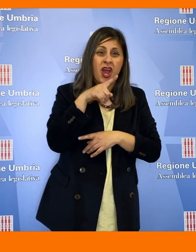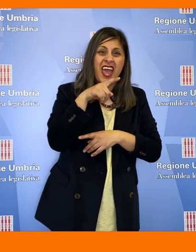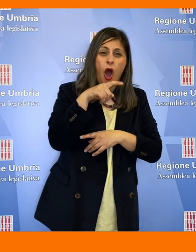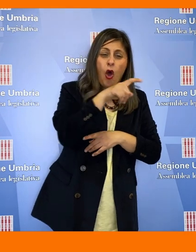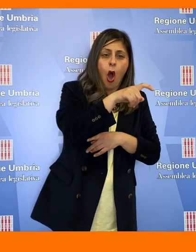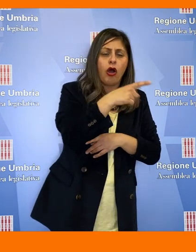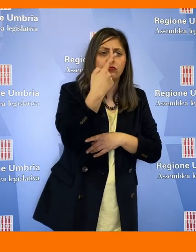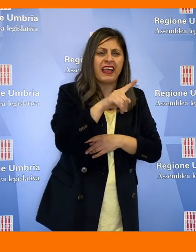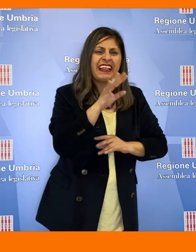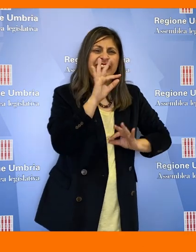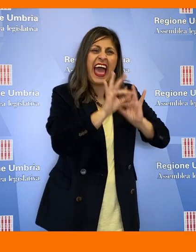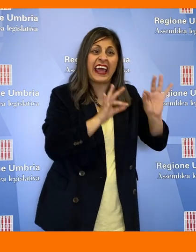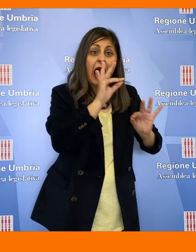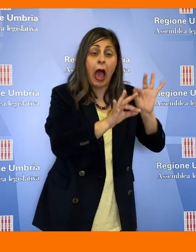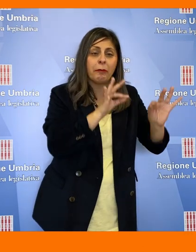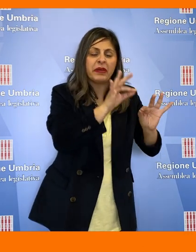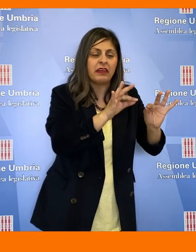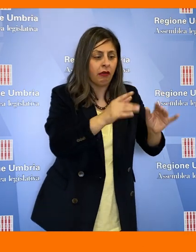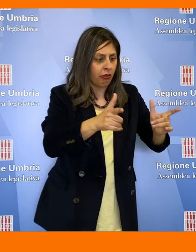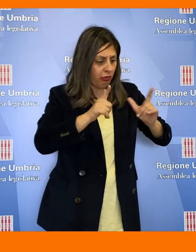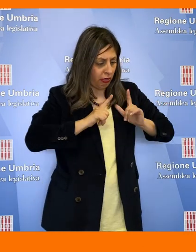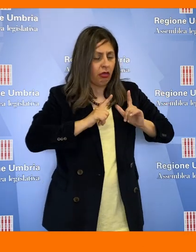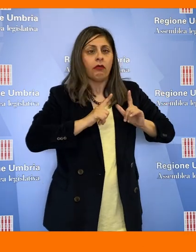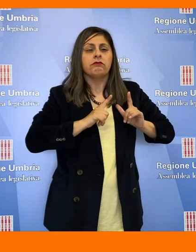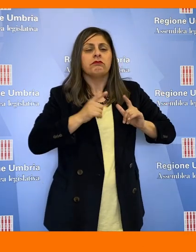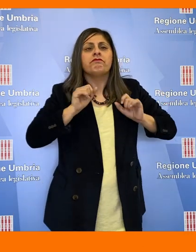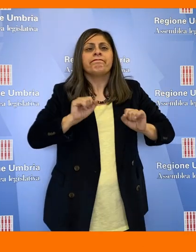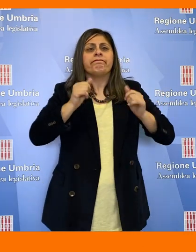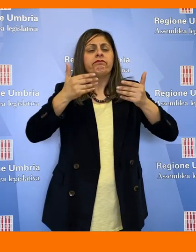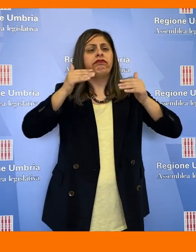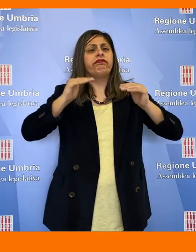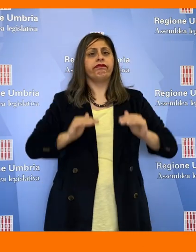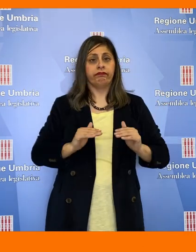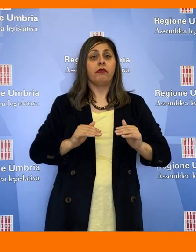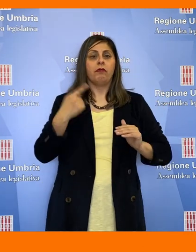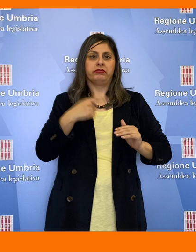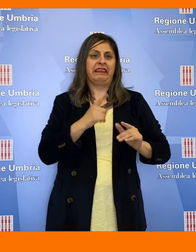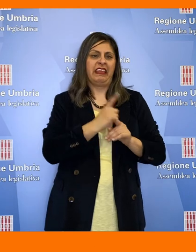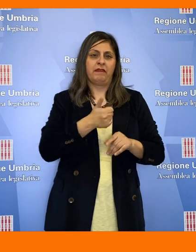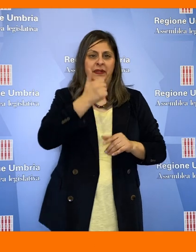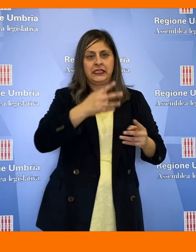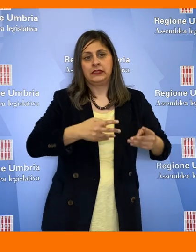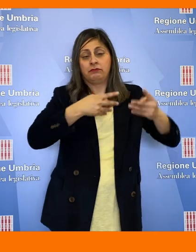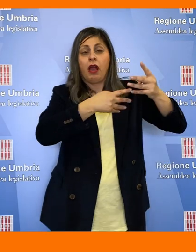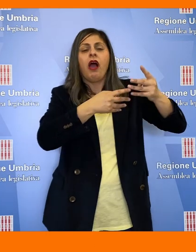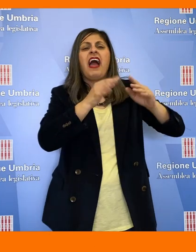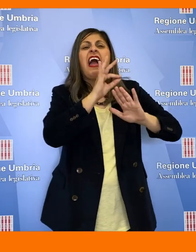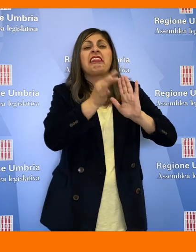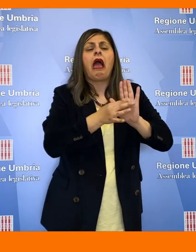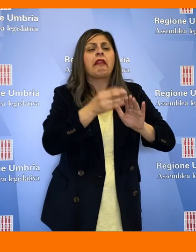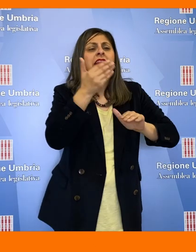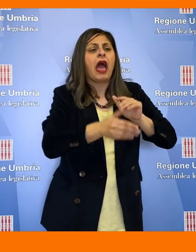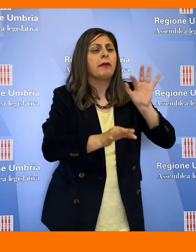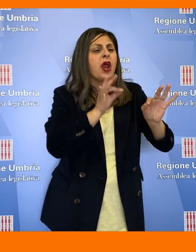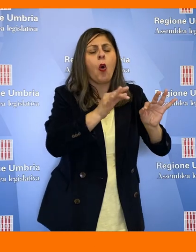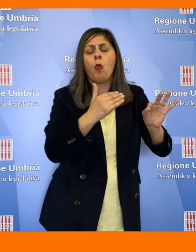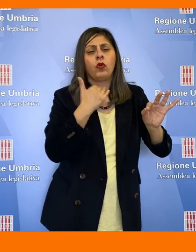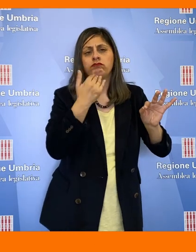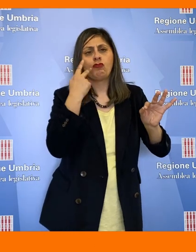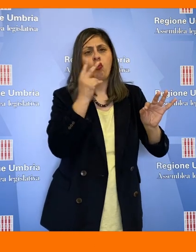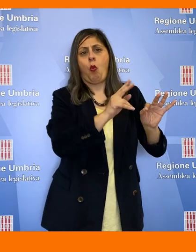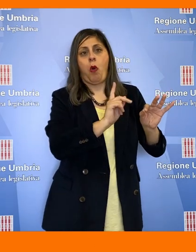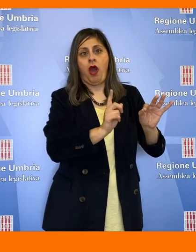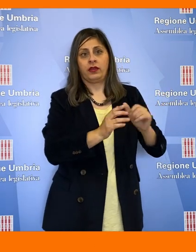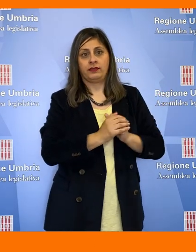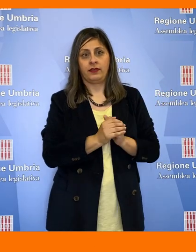riportato una immunodepressione secondaria a trattamento terapeutico indipendentemente dalla data di termine delle